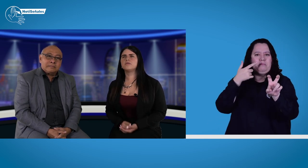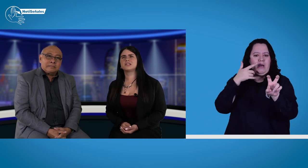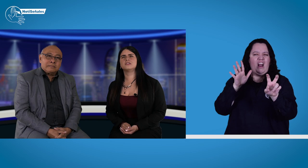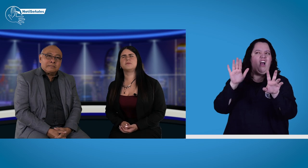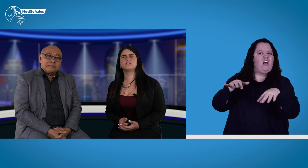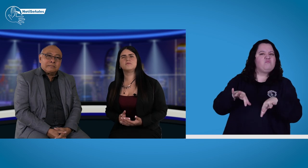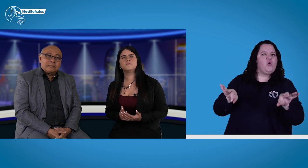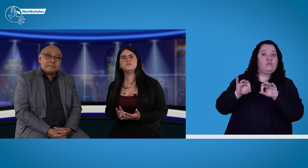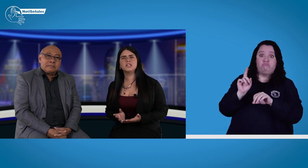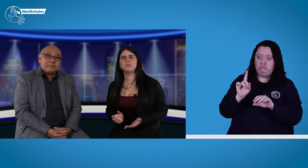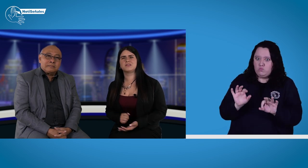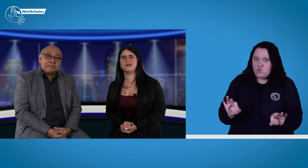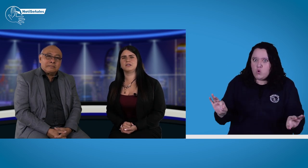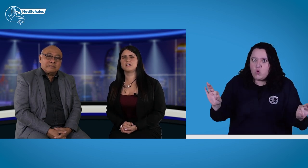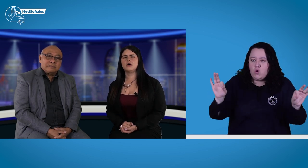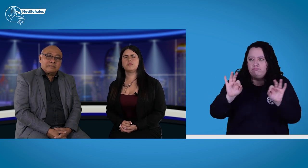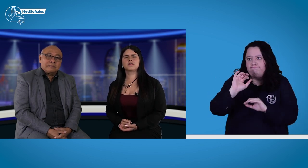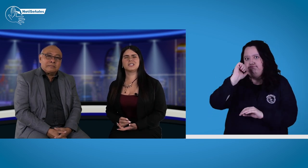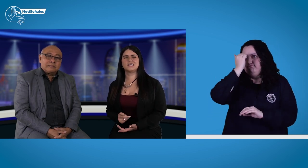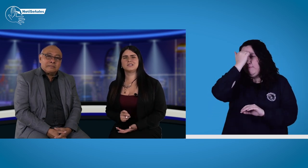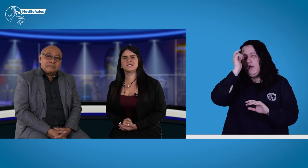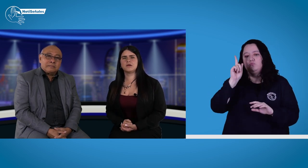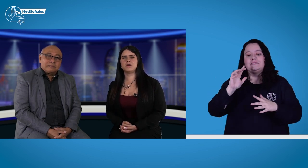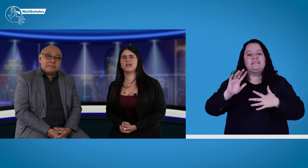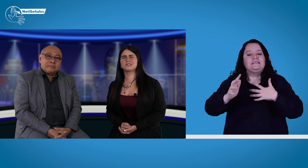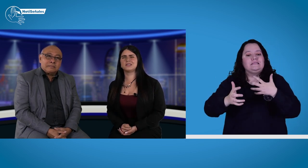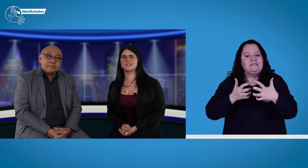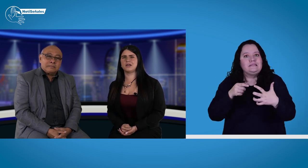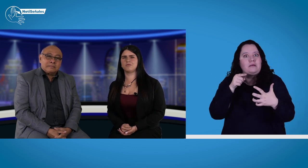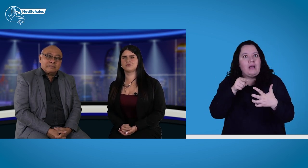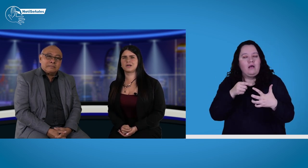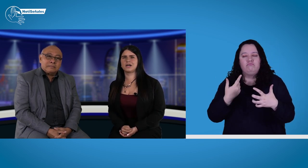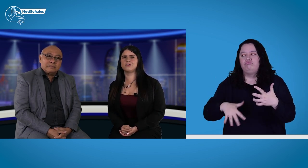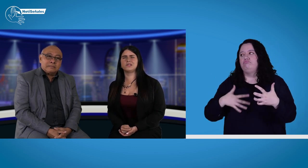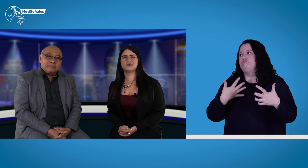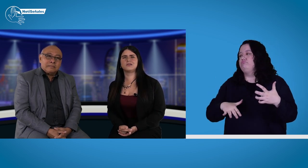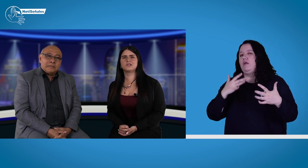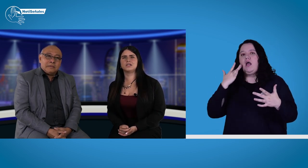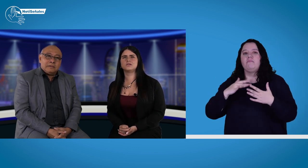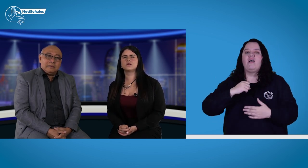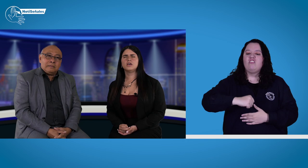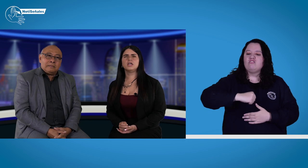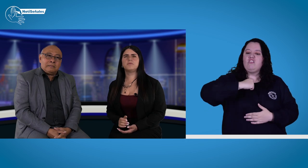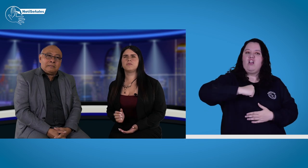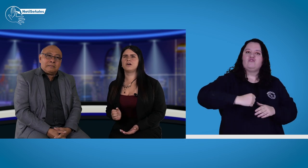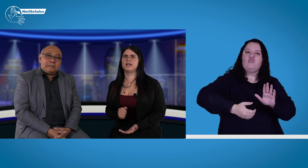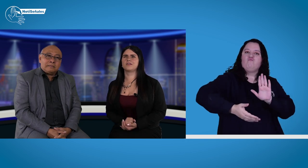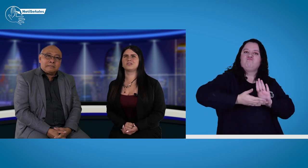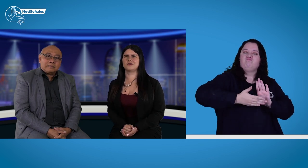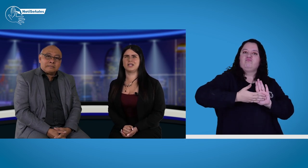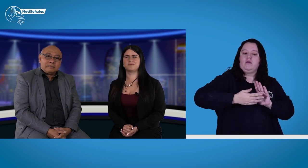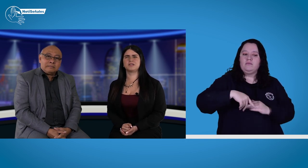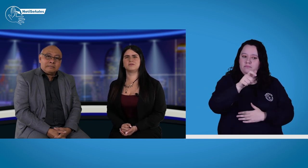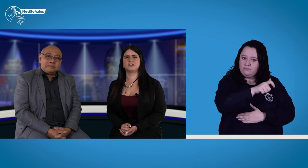importantes, pero son fundamentales porque desde el sistema es que se busca garantizar los derechos y luego a la inclusión de las personas.